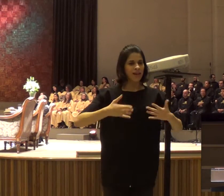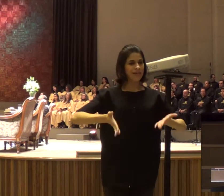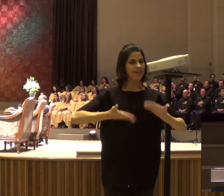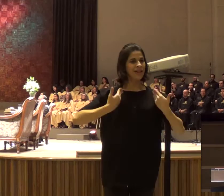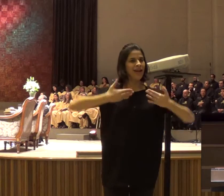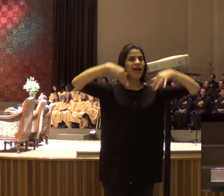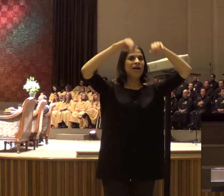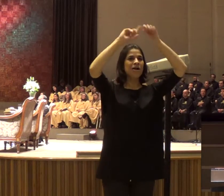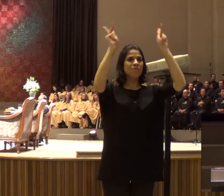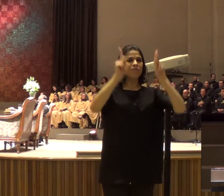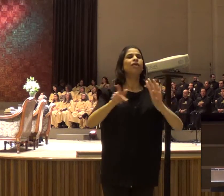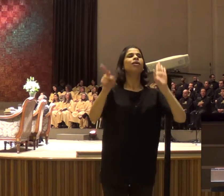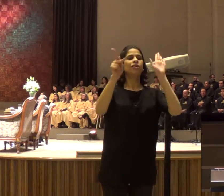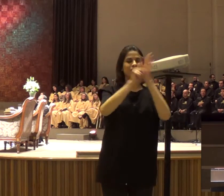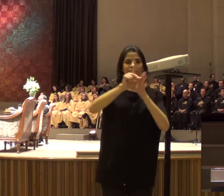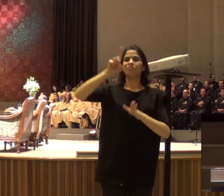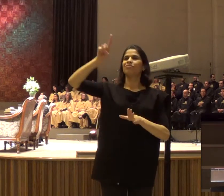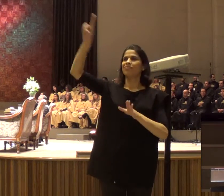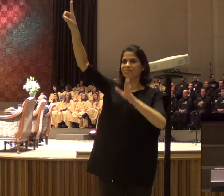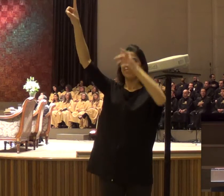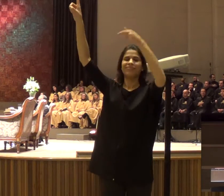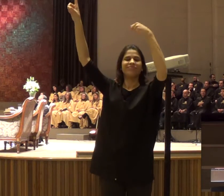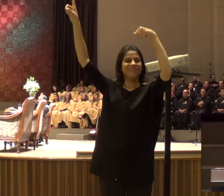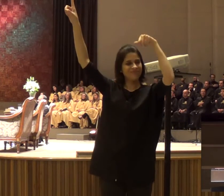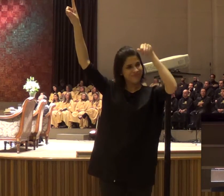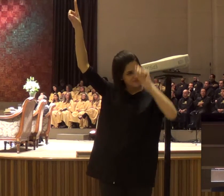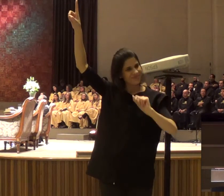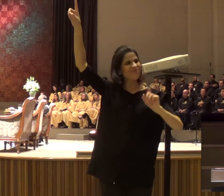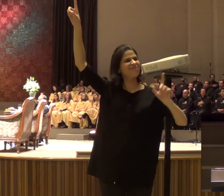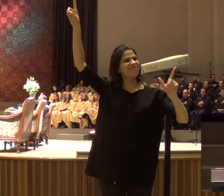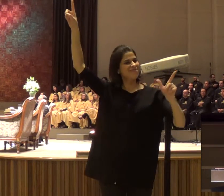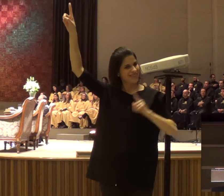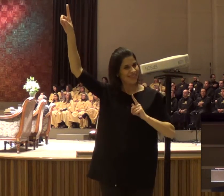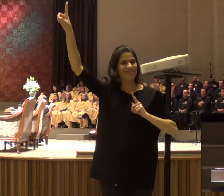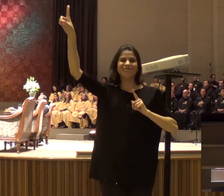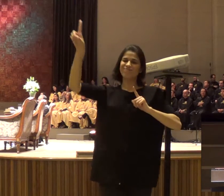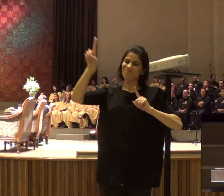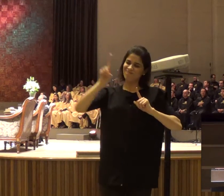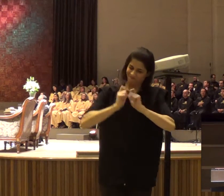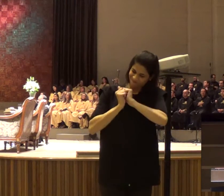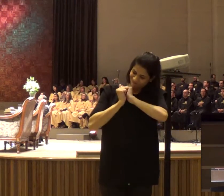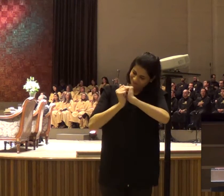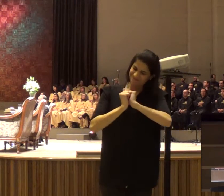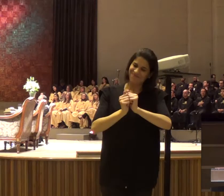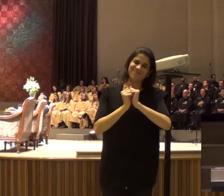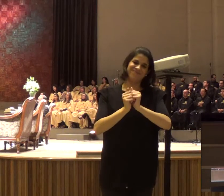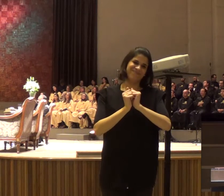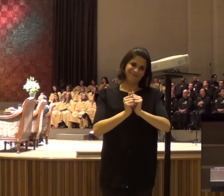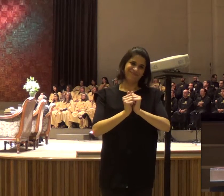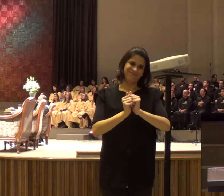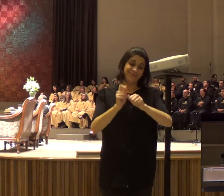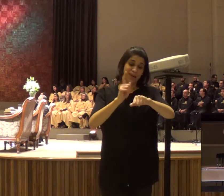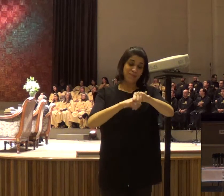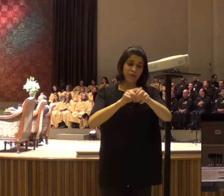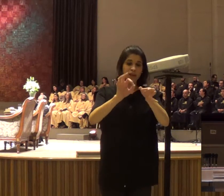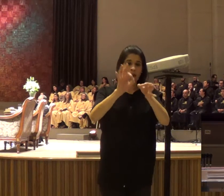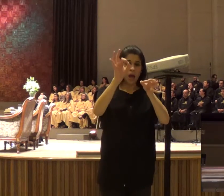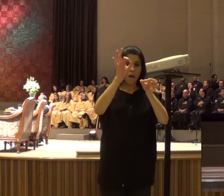porque o Senhor, está conosco, tem duas outras coisas, depois o meu tempo acabou, mas tem duas outras coisas, que eu vou só